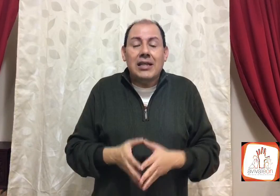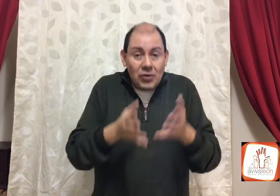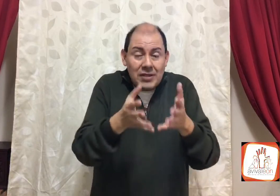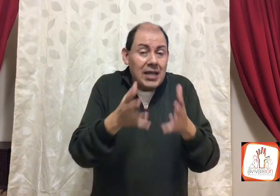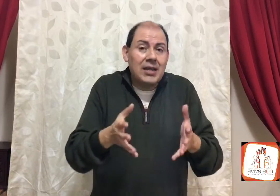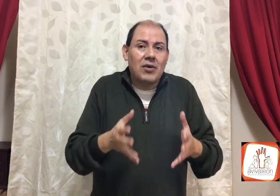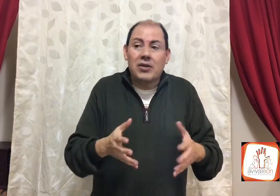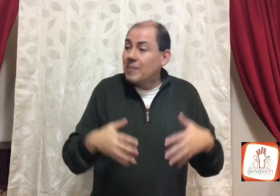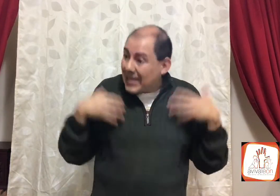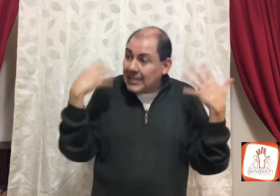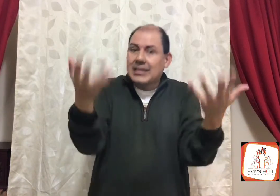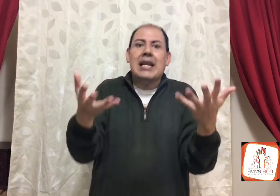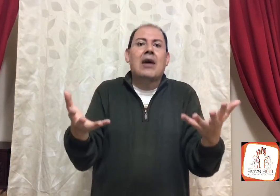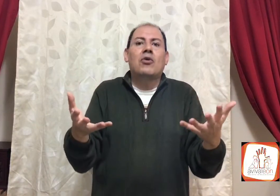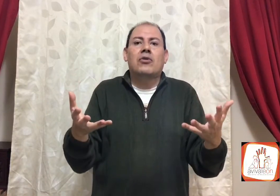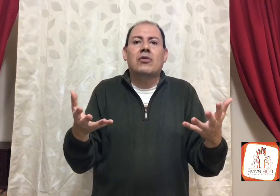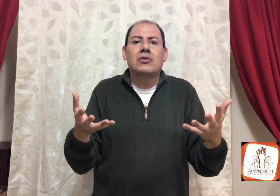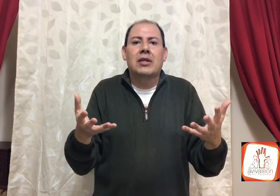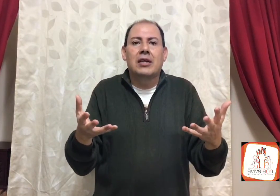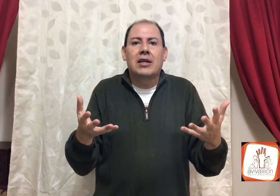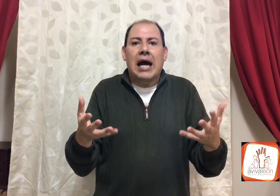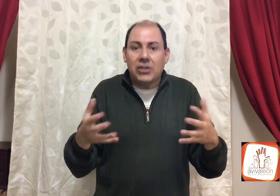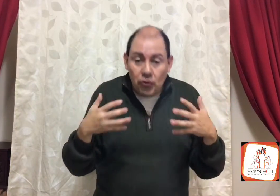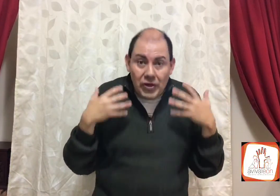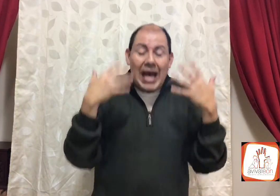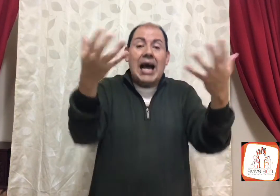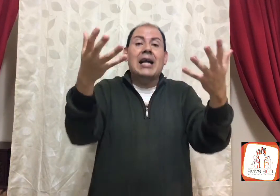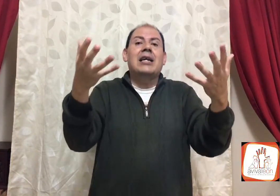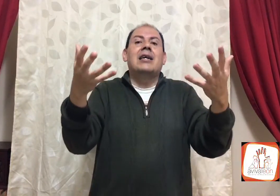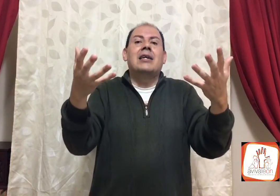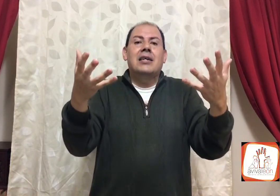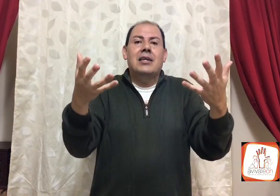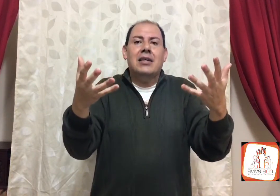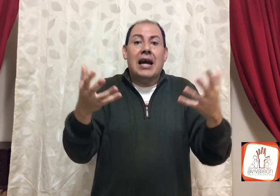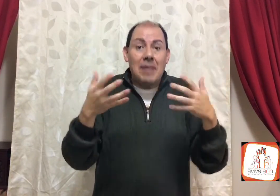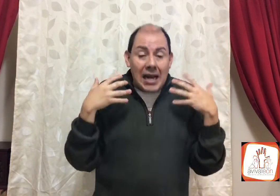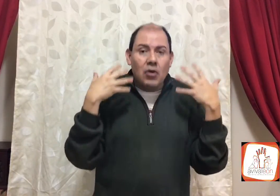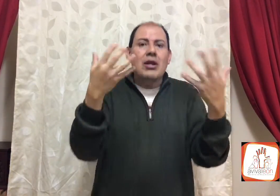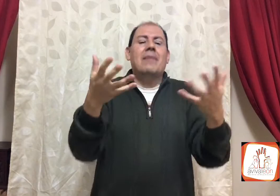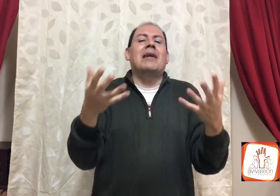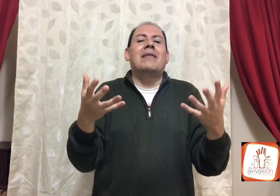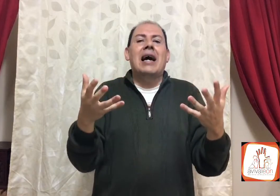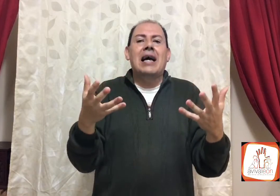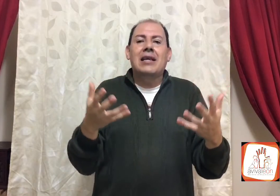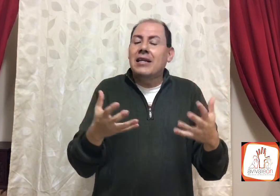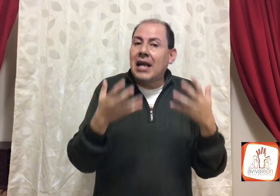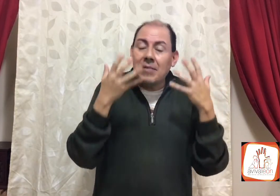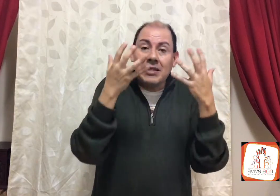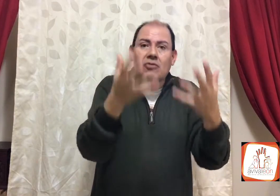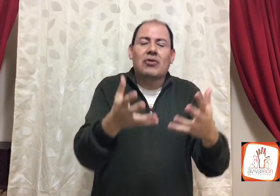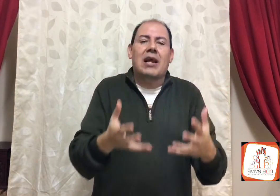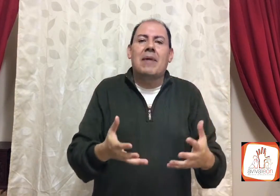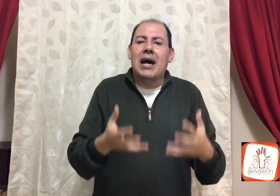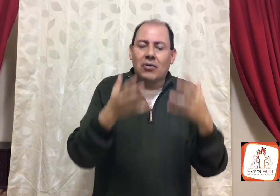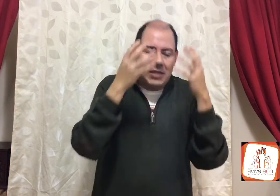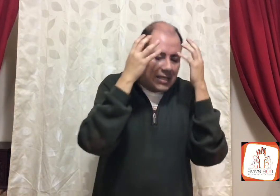eso es ser hijo de Dios, bendecir a otros, ayudar, hablar con la verdad, tal vez en tu trabajo, seas,